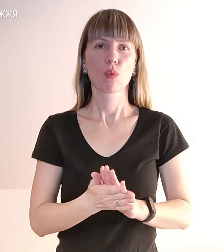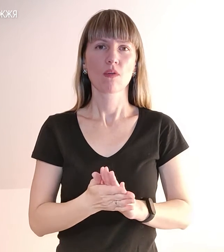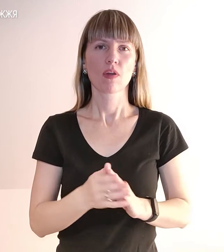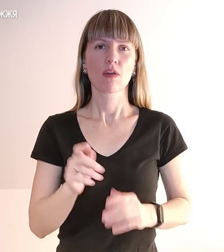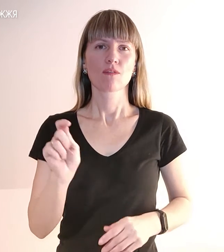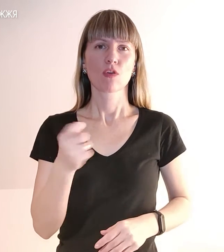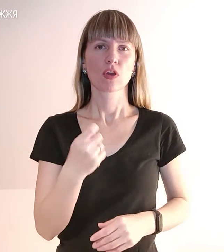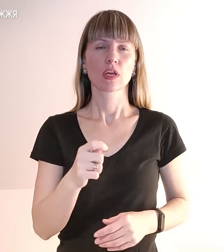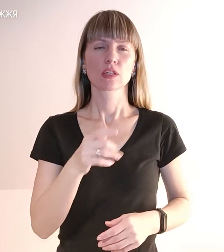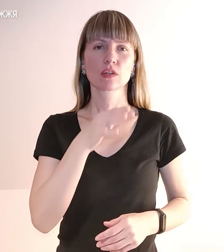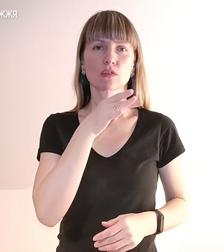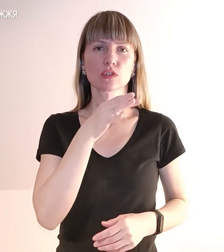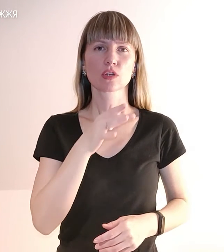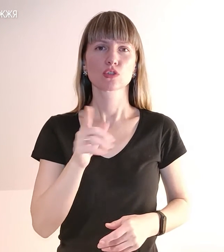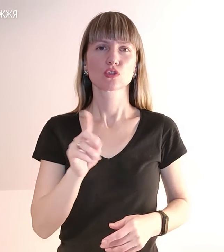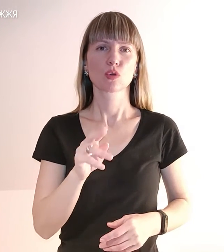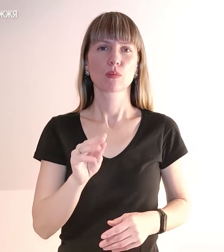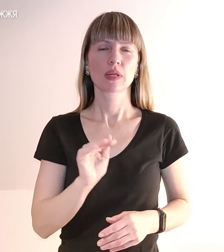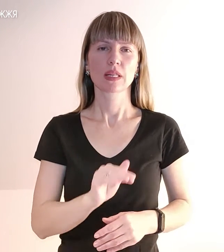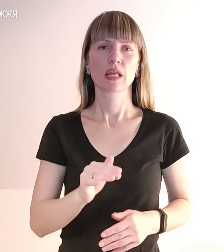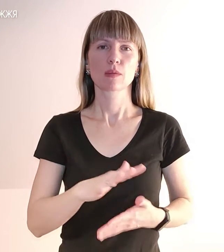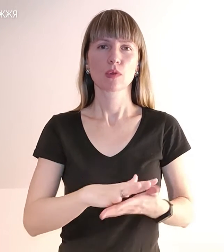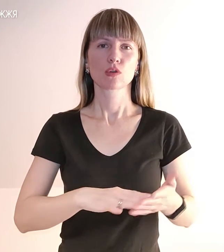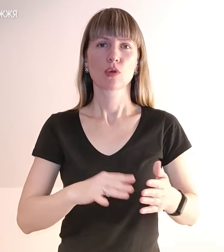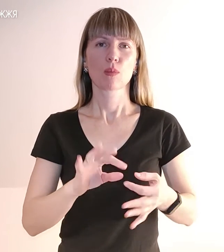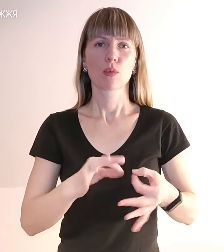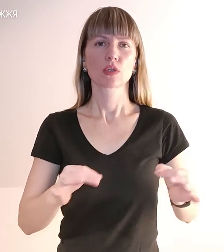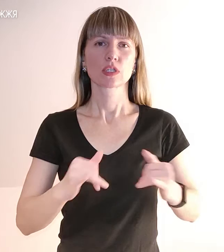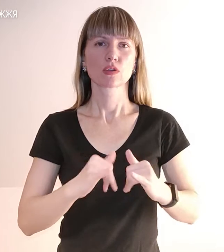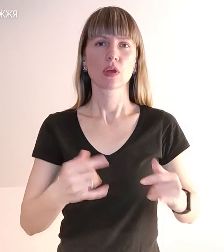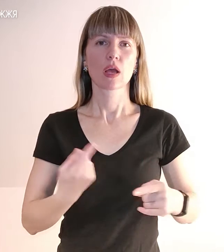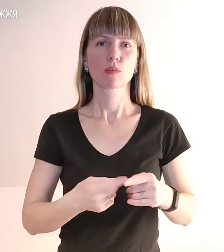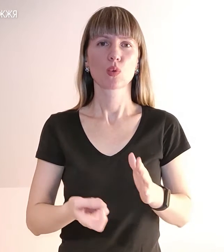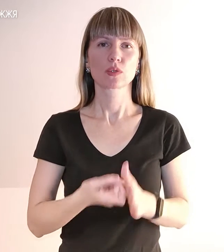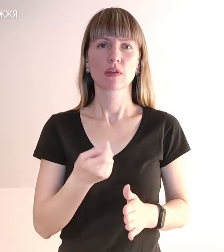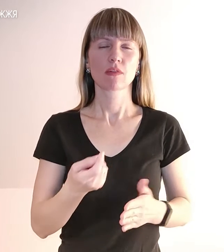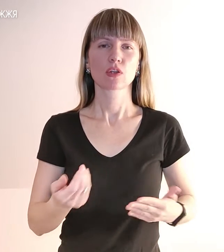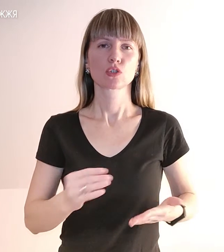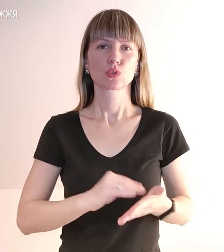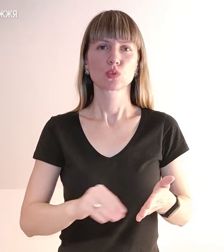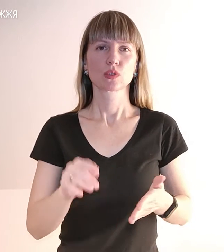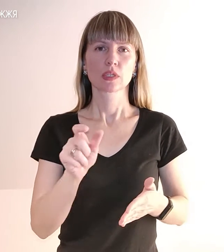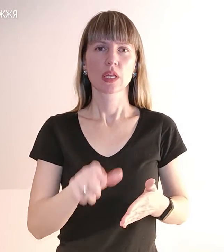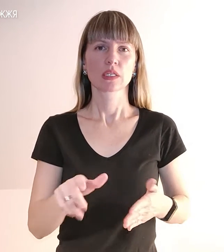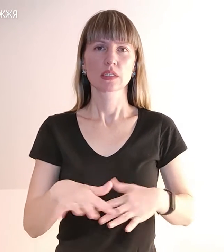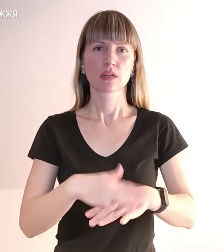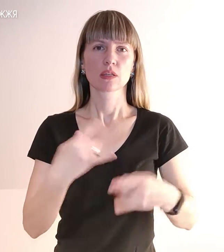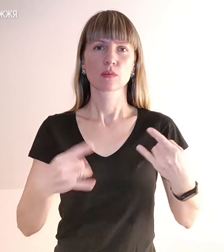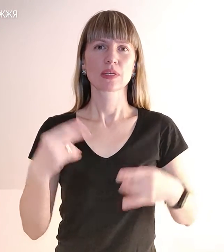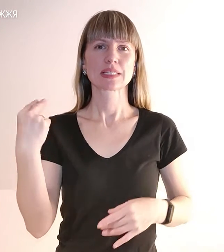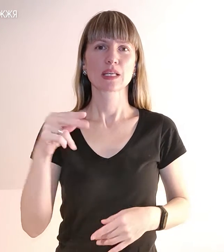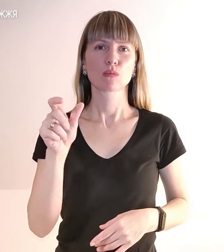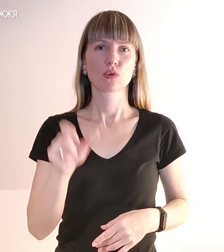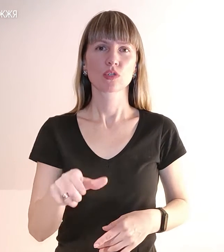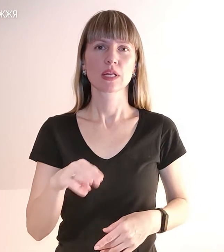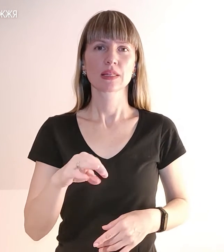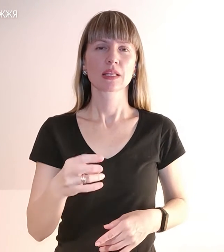продовжували процес розвитку? Про це дізнавалися журналісти Суспільного, тож далі. Запоріженка Тетяна Титаренко